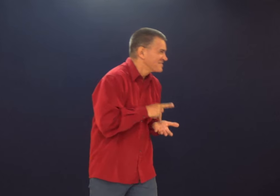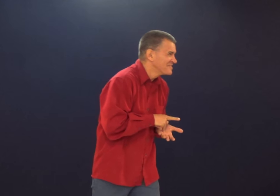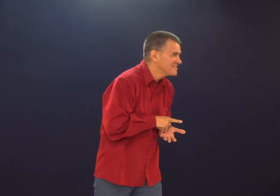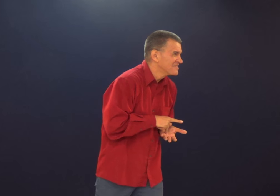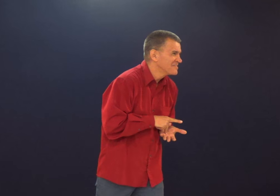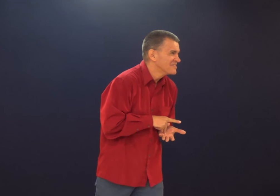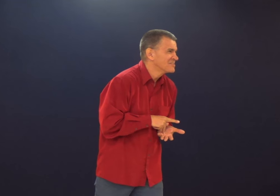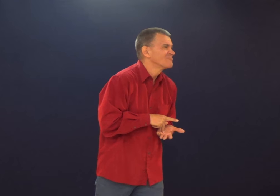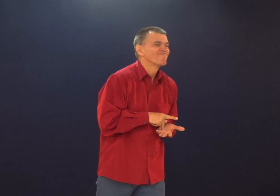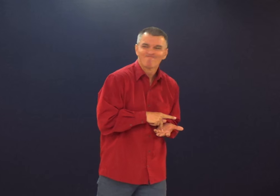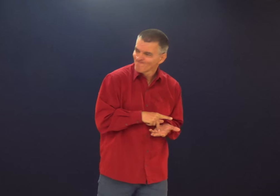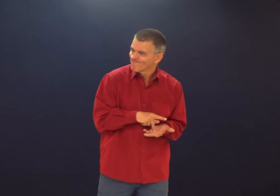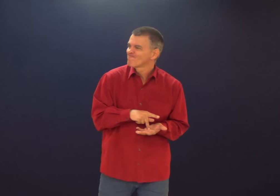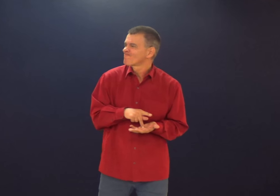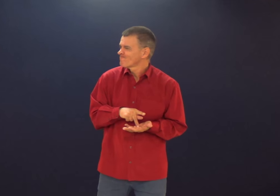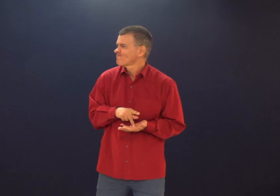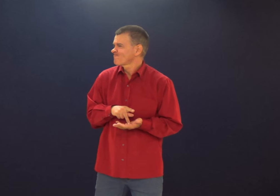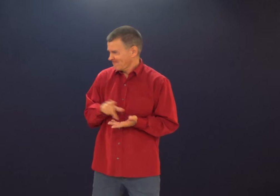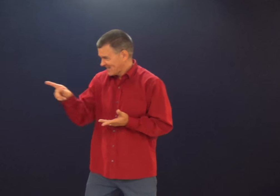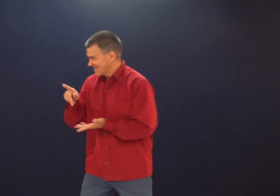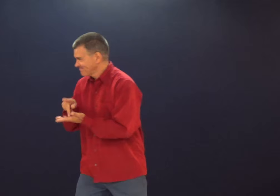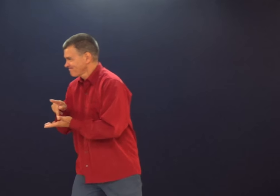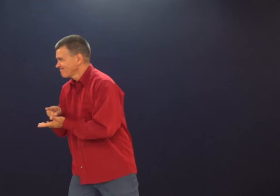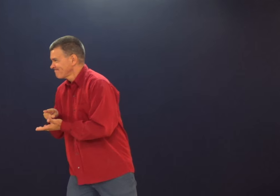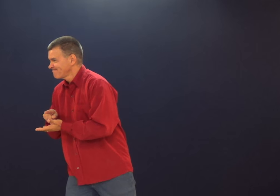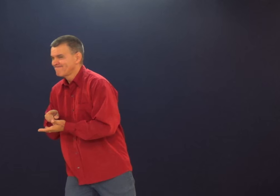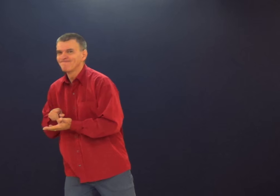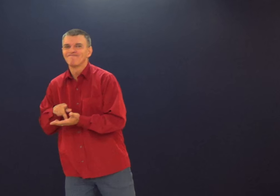cansar e você não sabe qual que é a causa. Acontece, não é verdade?